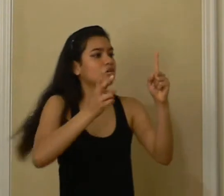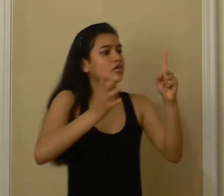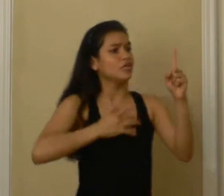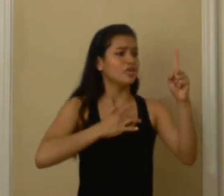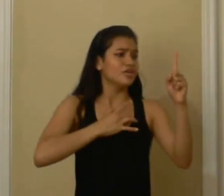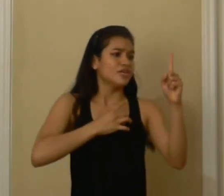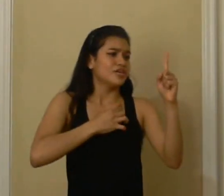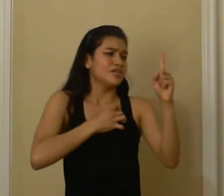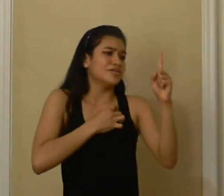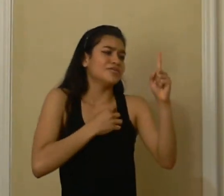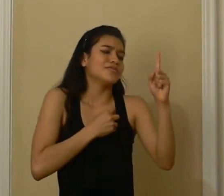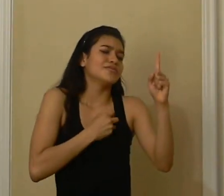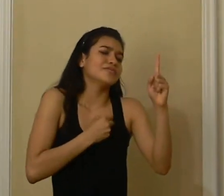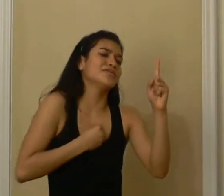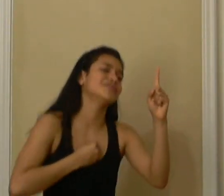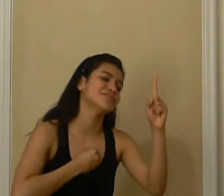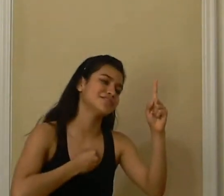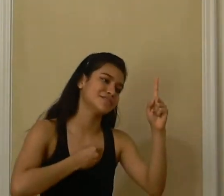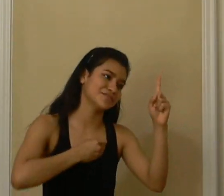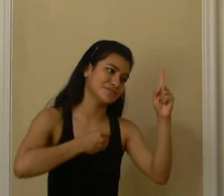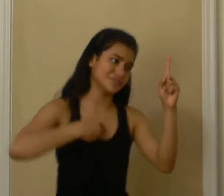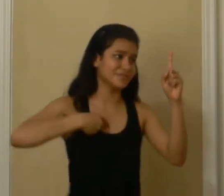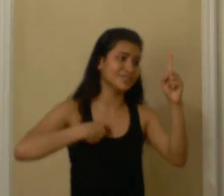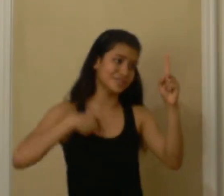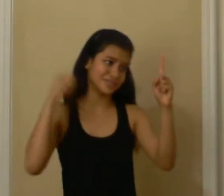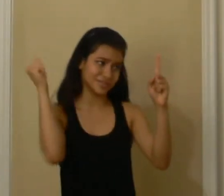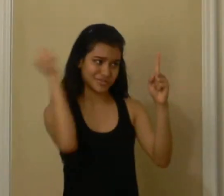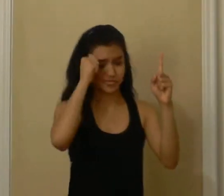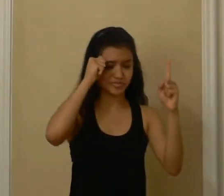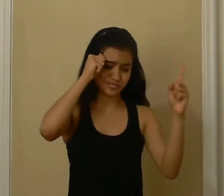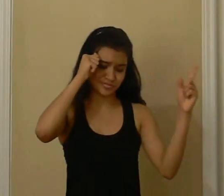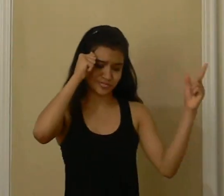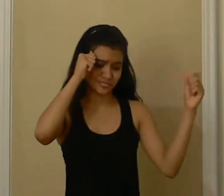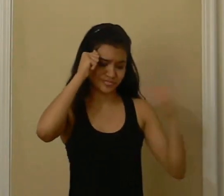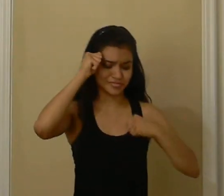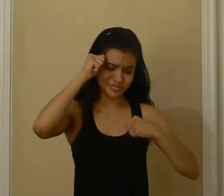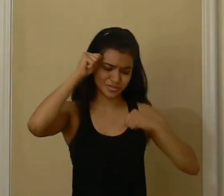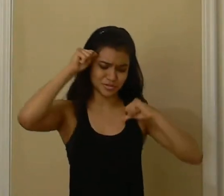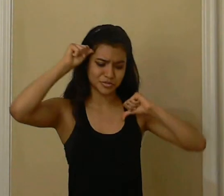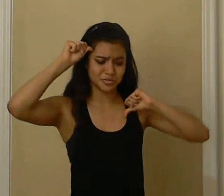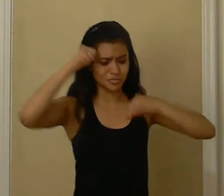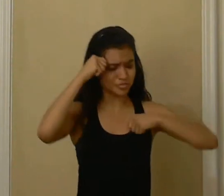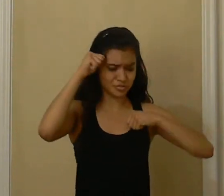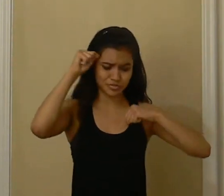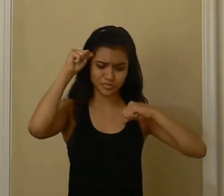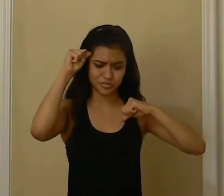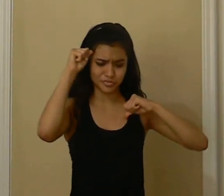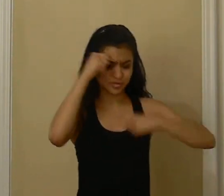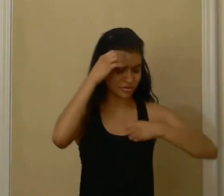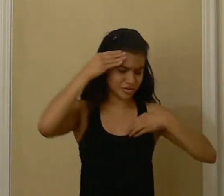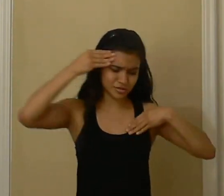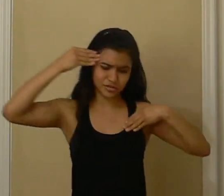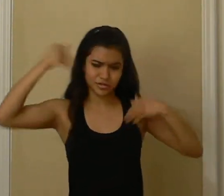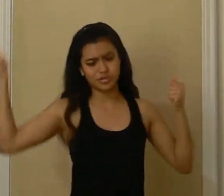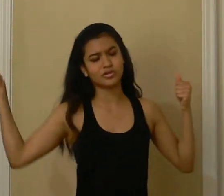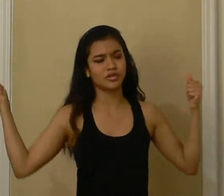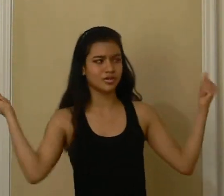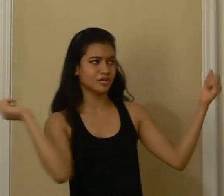Quiero ya no amarte y enterrar este dolor Quiero que mi